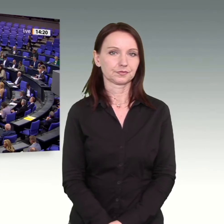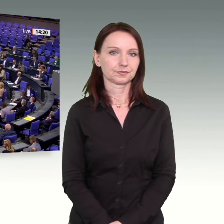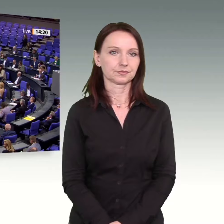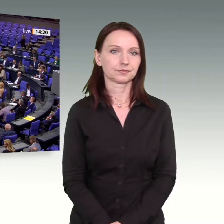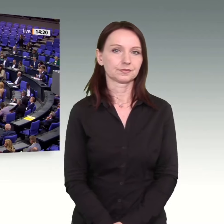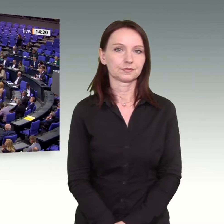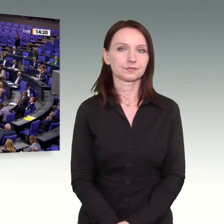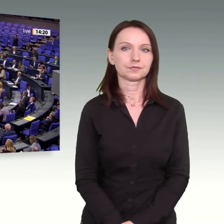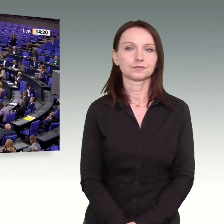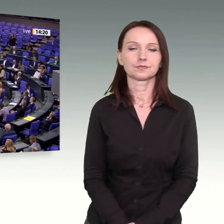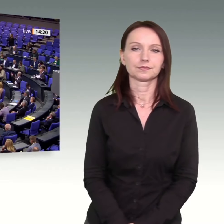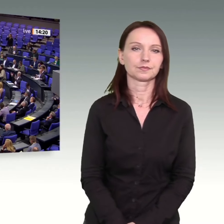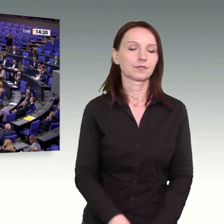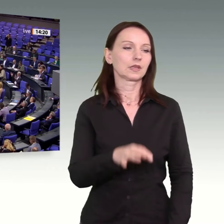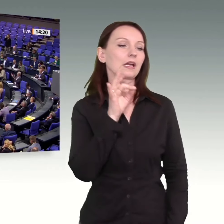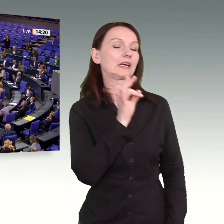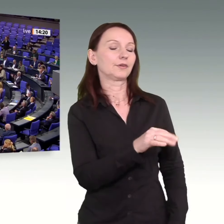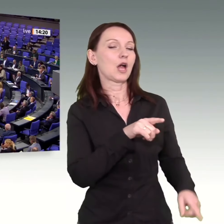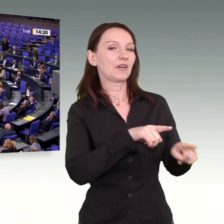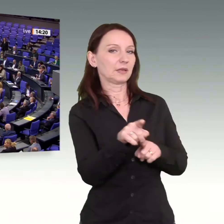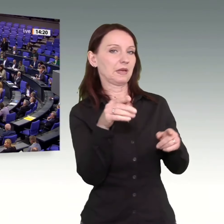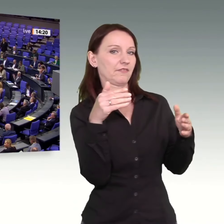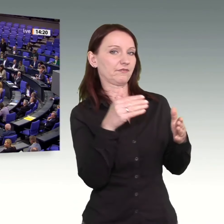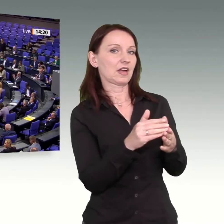Das Wort hat der Kollege Reinhard Huben für die FDP-Fraktion.